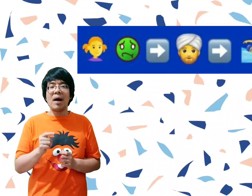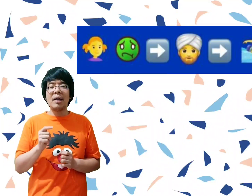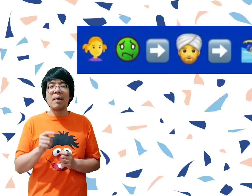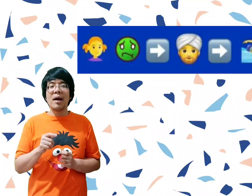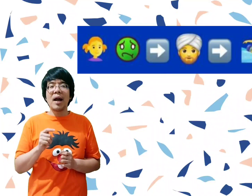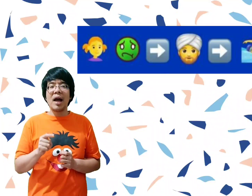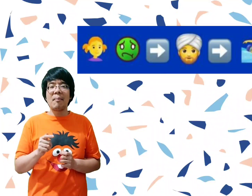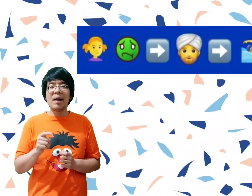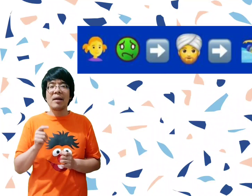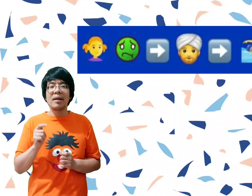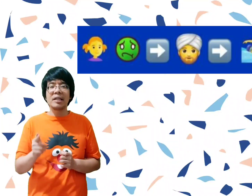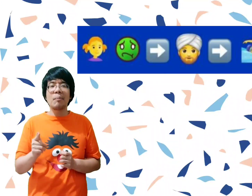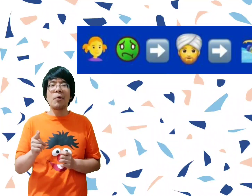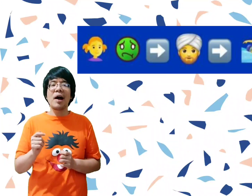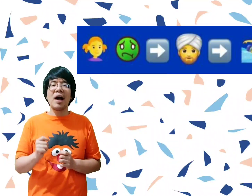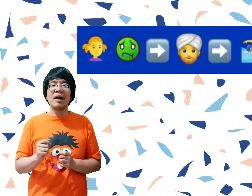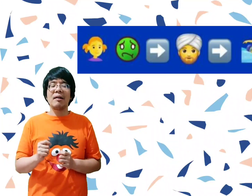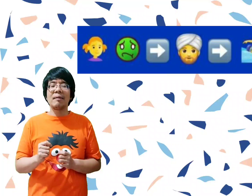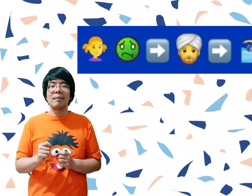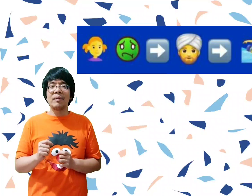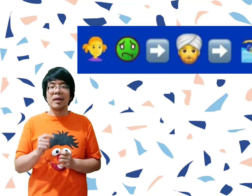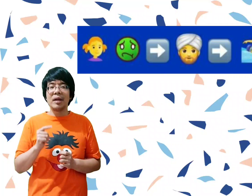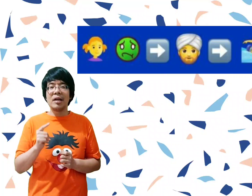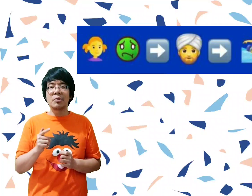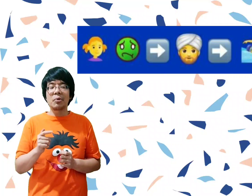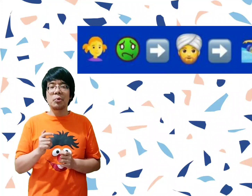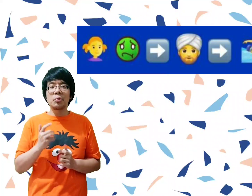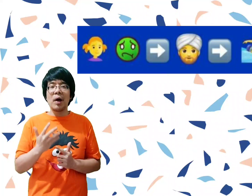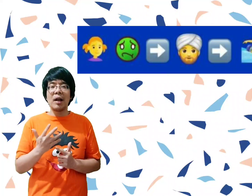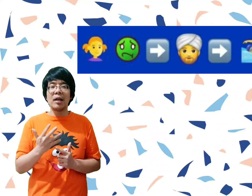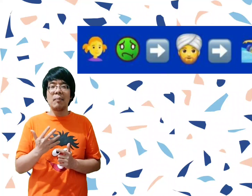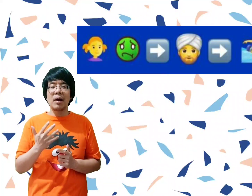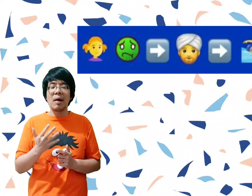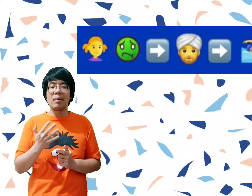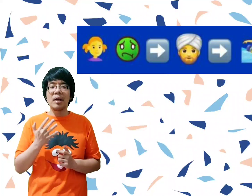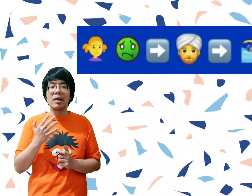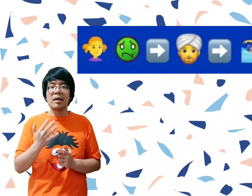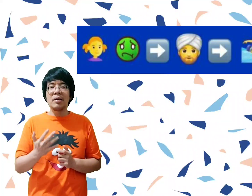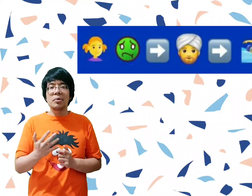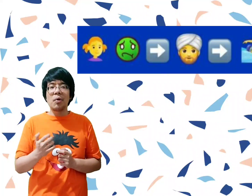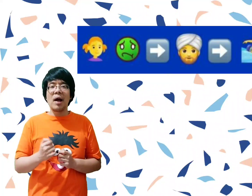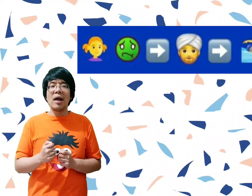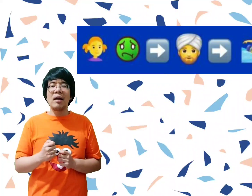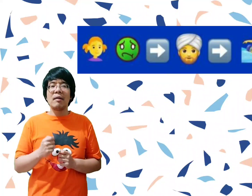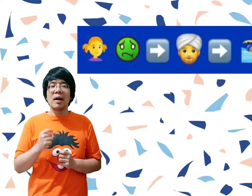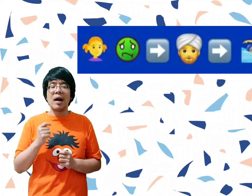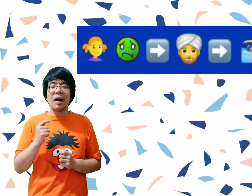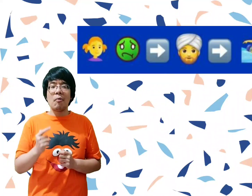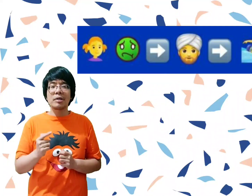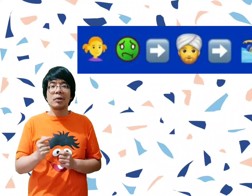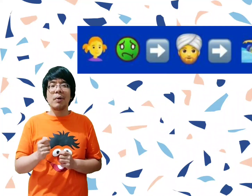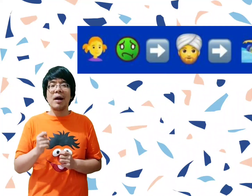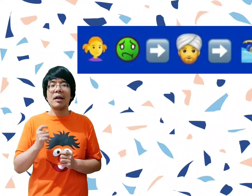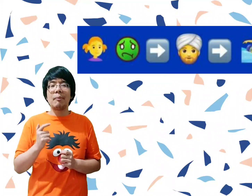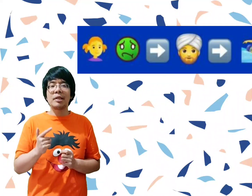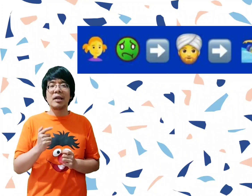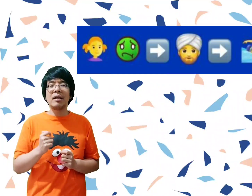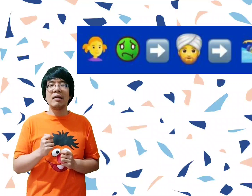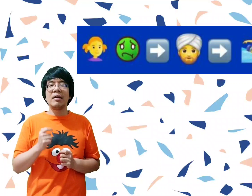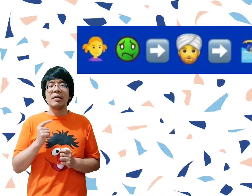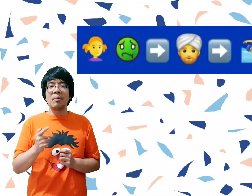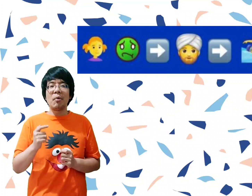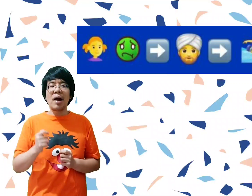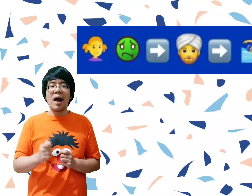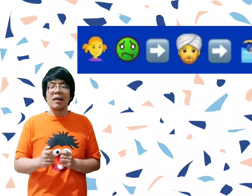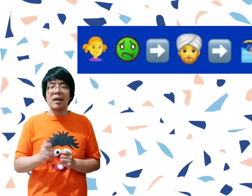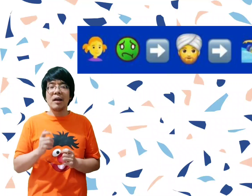Panglima Naaman disembuhkan. Jadi dia disuruh tujuh kali ya berendam di sungai. Dan karena kuasa Tuhan, dia bisa